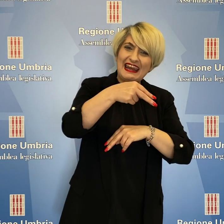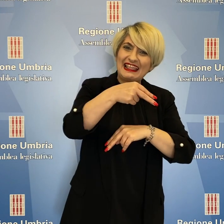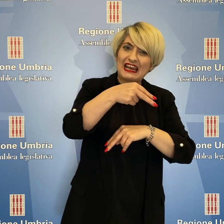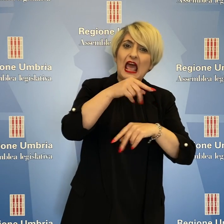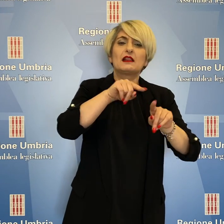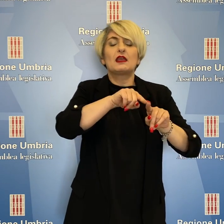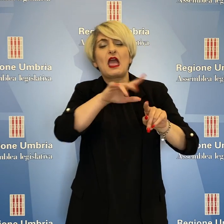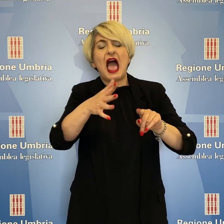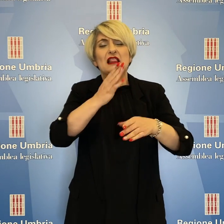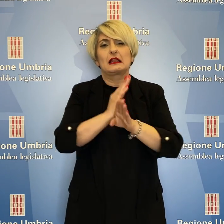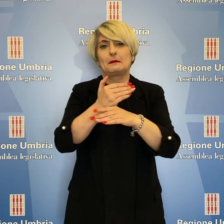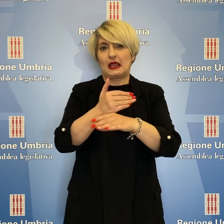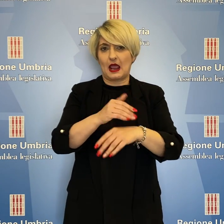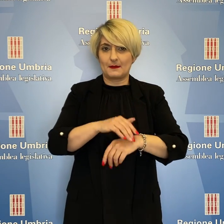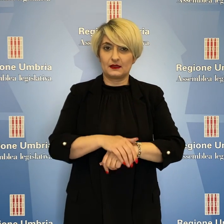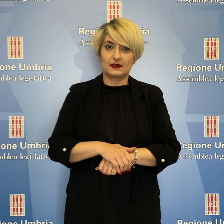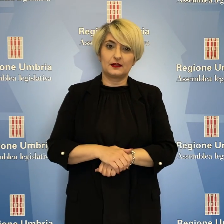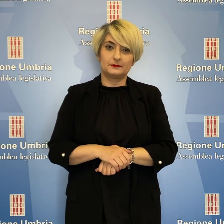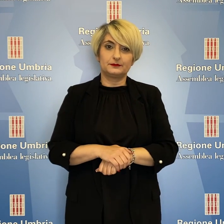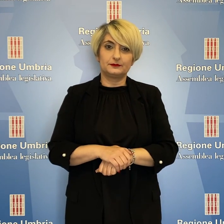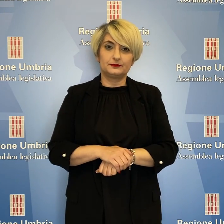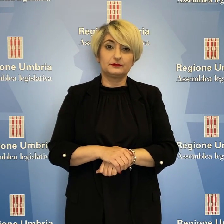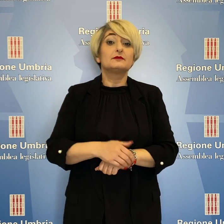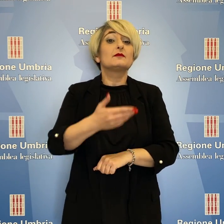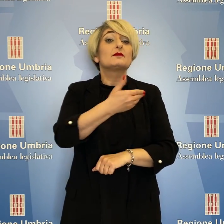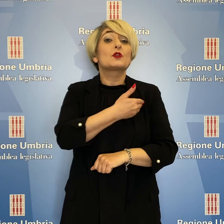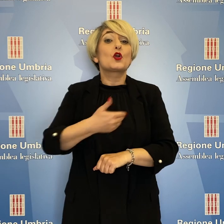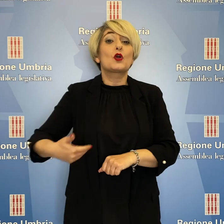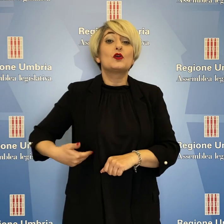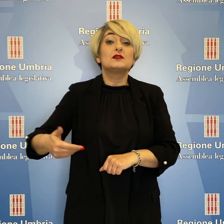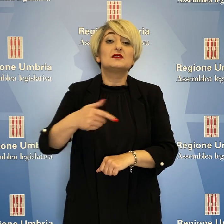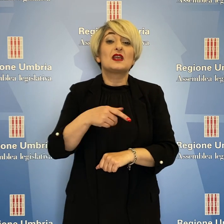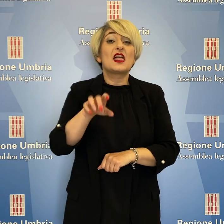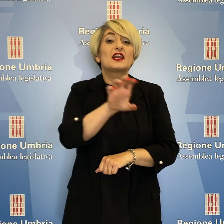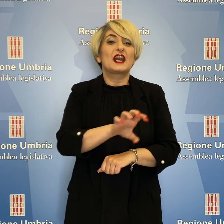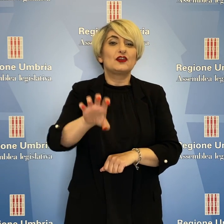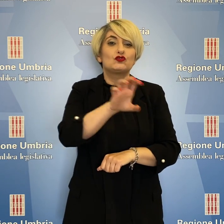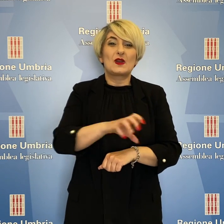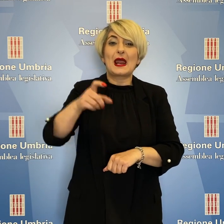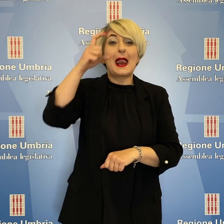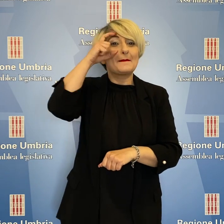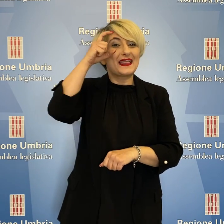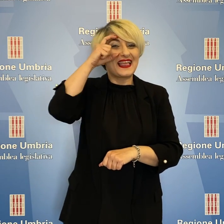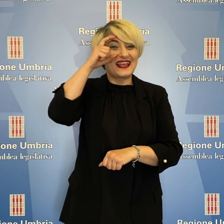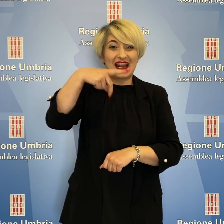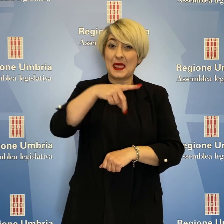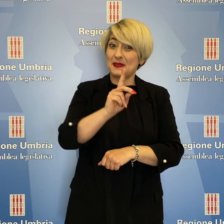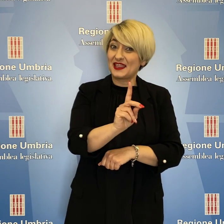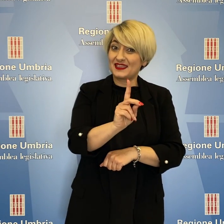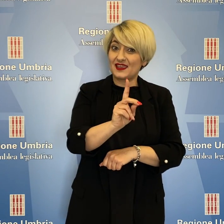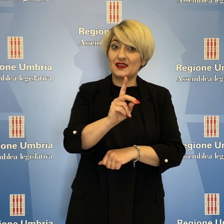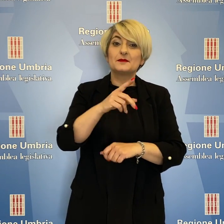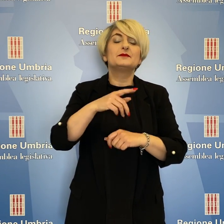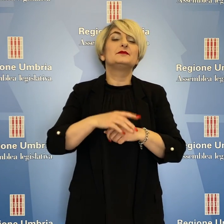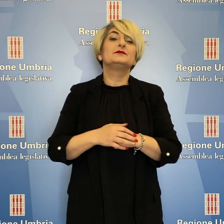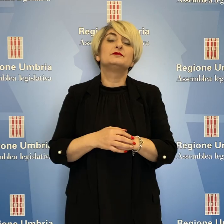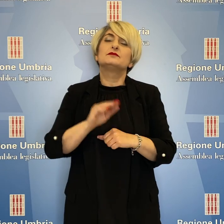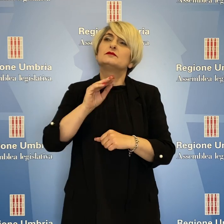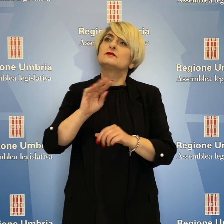nitrati e di altri parametri. Il consigliere regionale Michele Bettarelli del Partito Democratico ha interrogato la